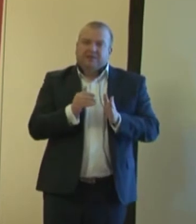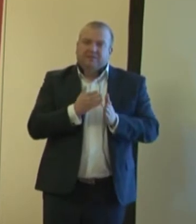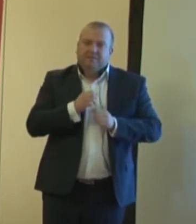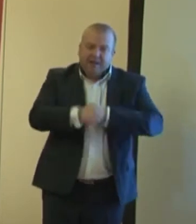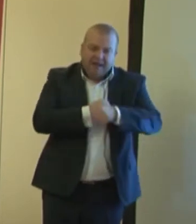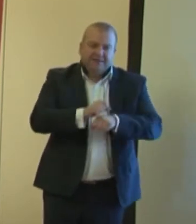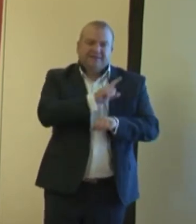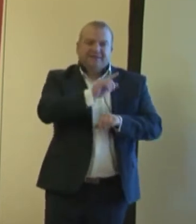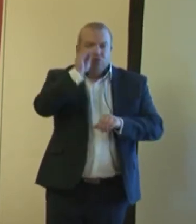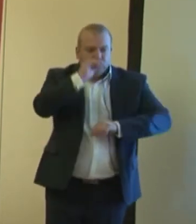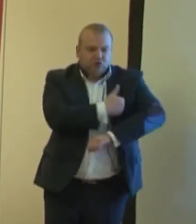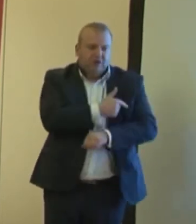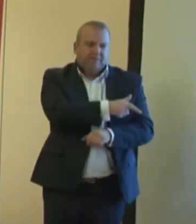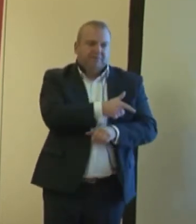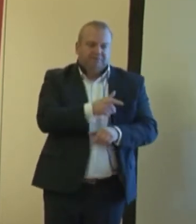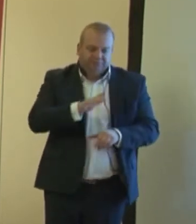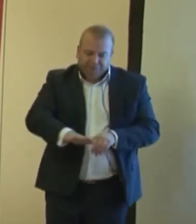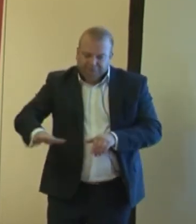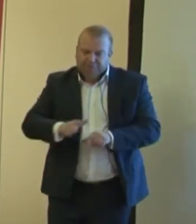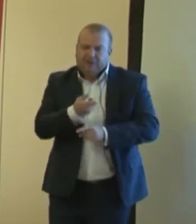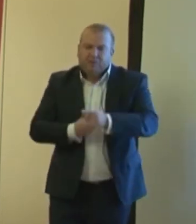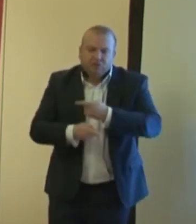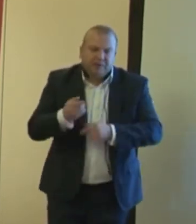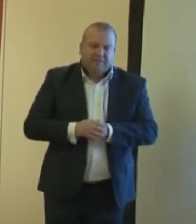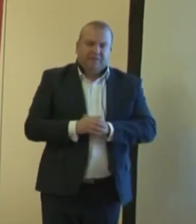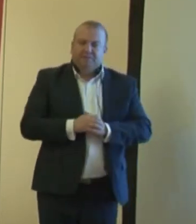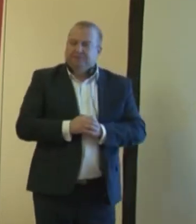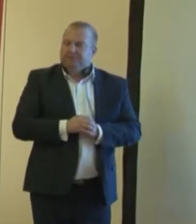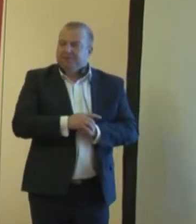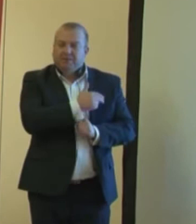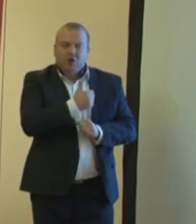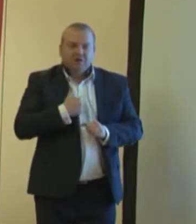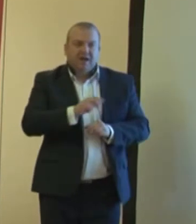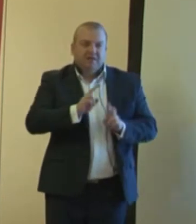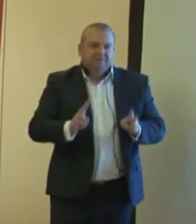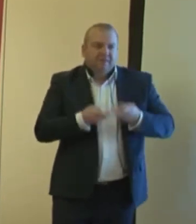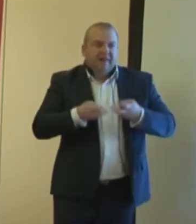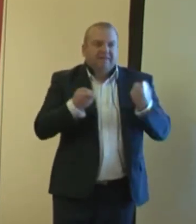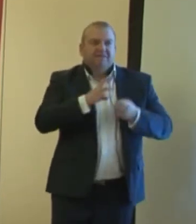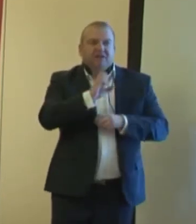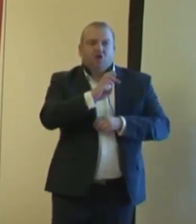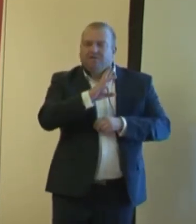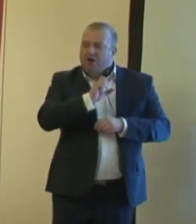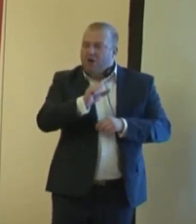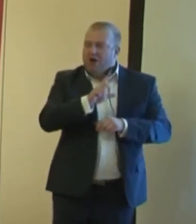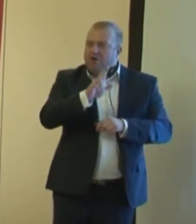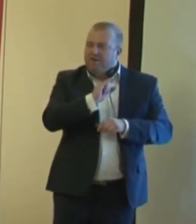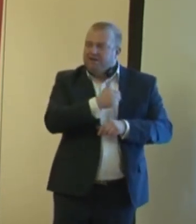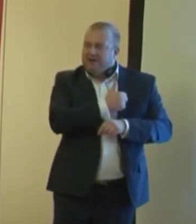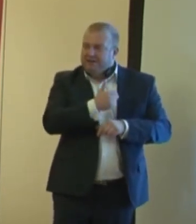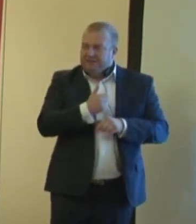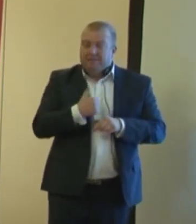Polska ratyfikowała konwencję osób niepełnosprawnych. My jako